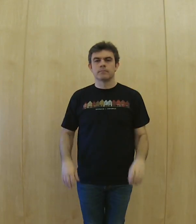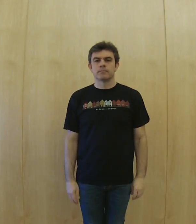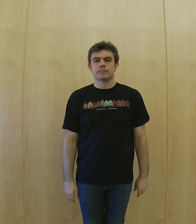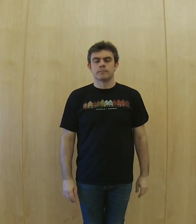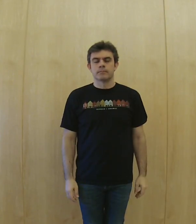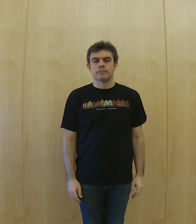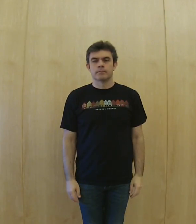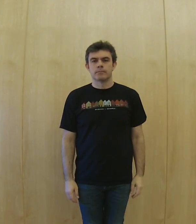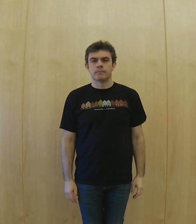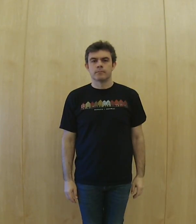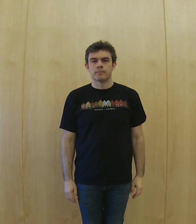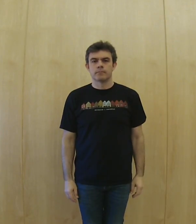derretirse,